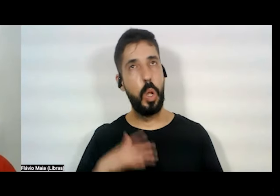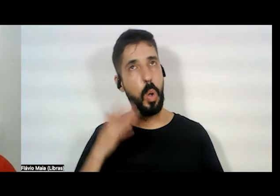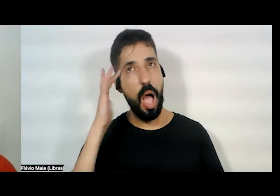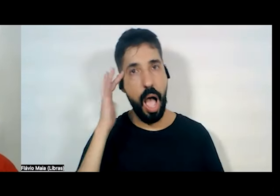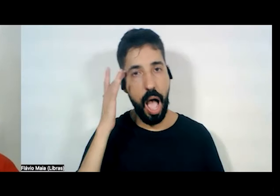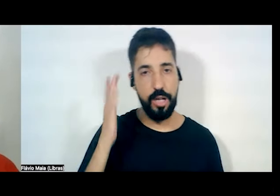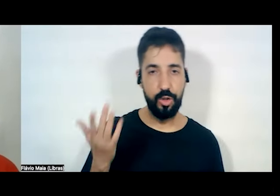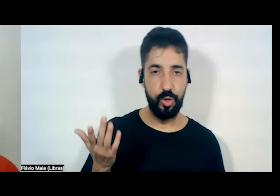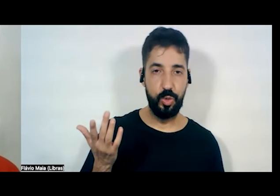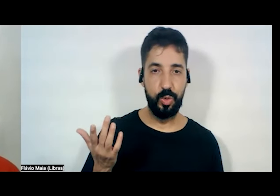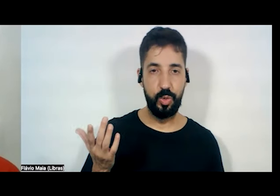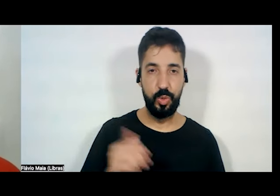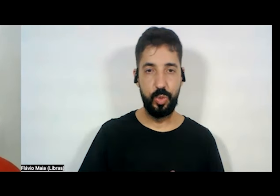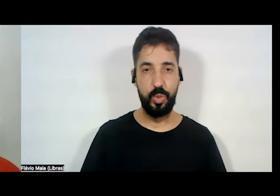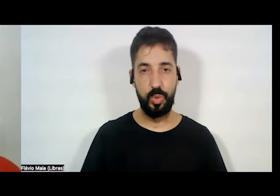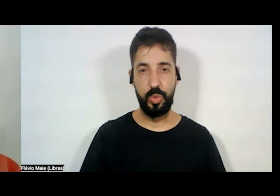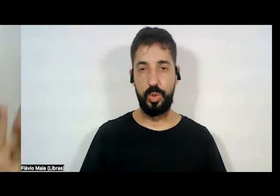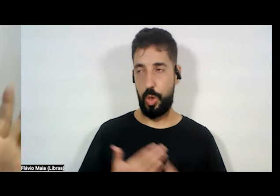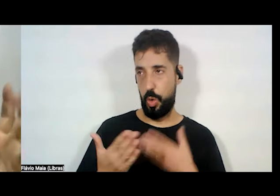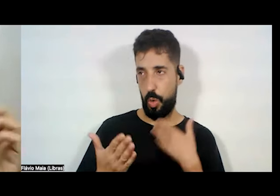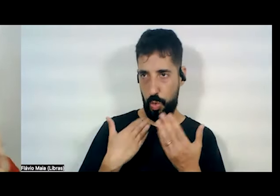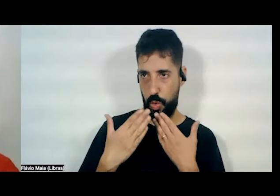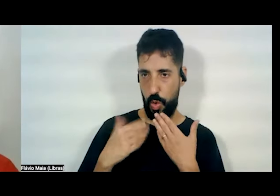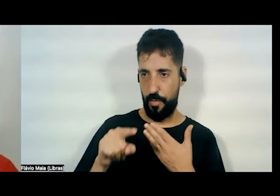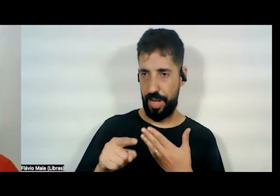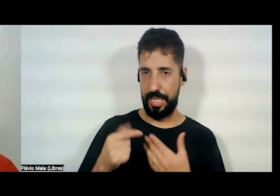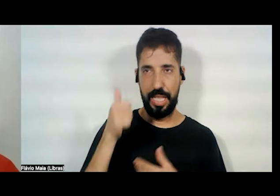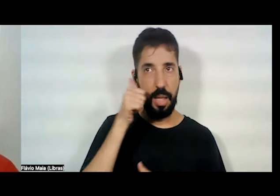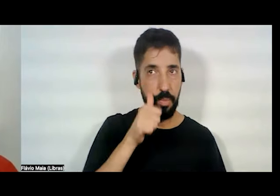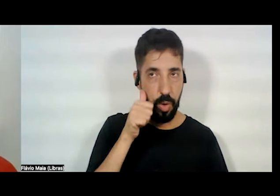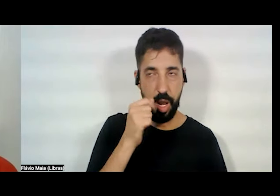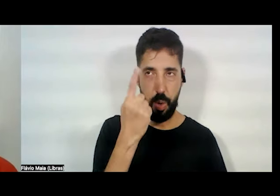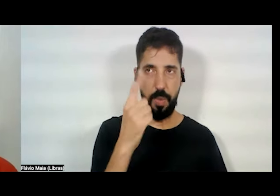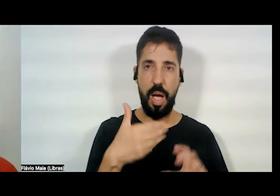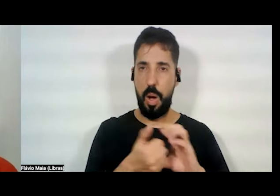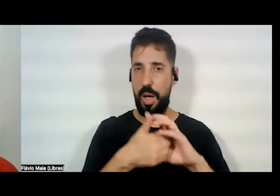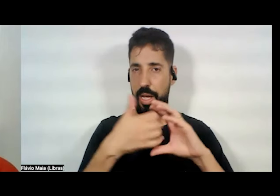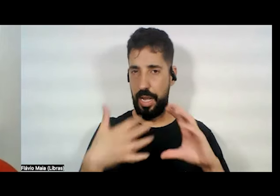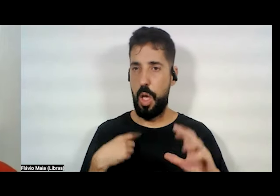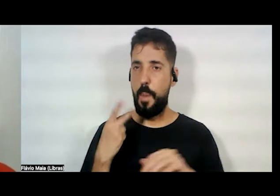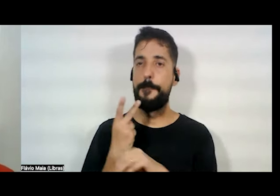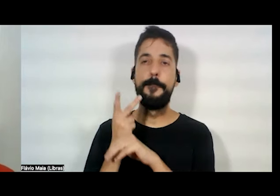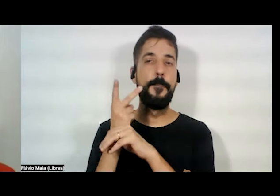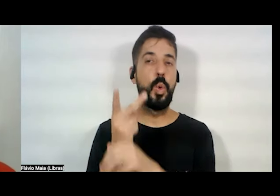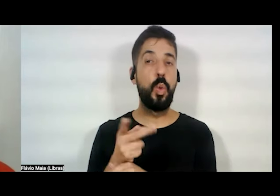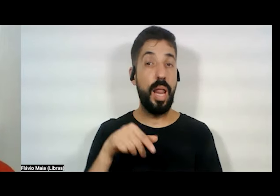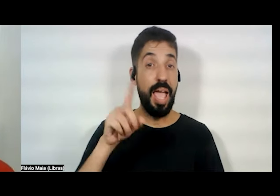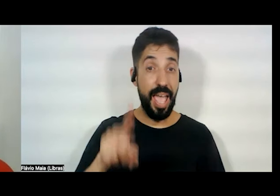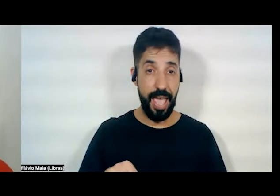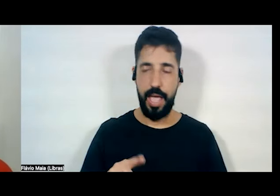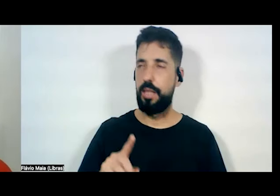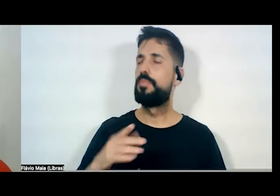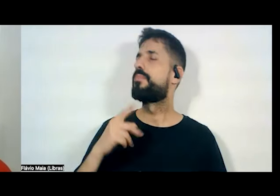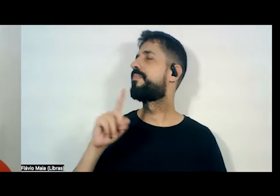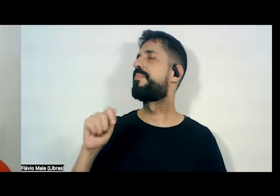com a conversa com as mulheres, uma das características que eu procuraria é sermos nós mesmos.